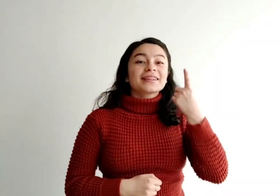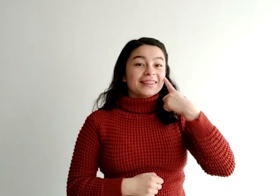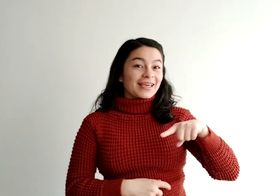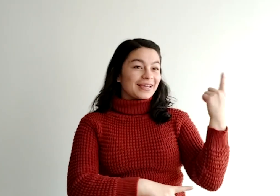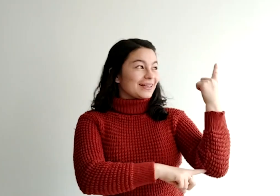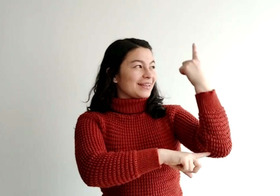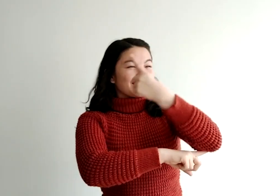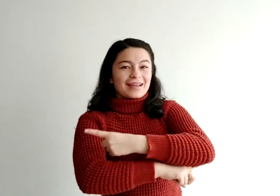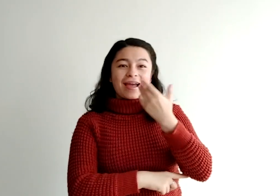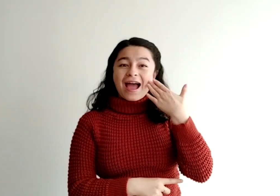todos los días del año